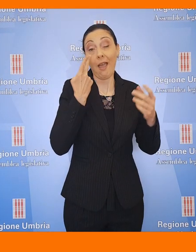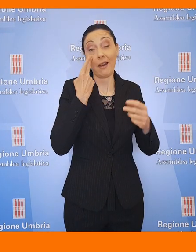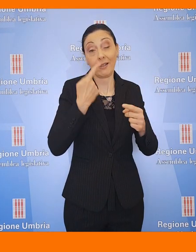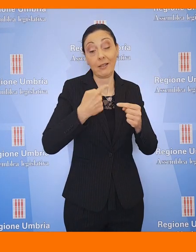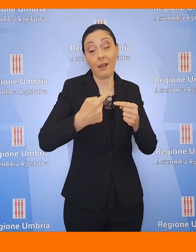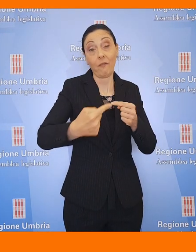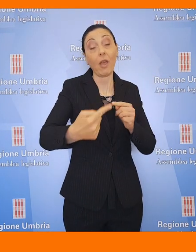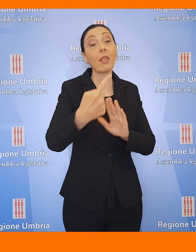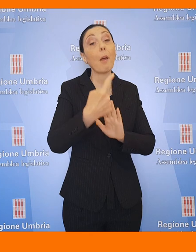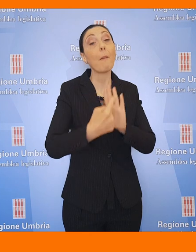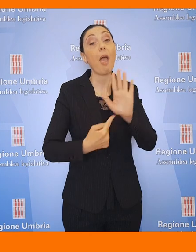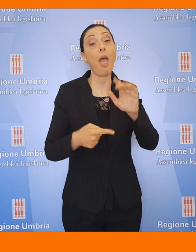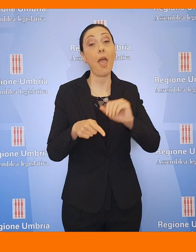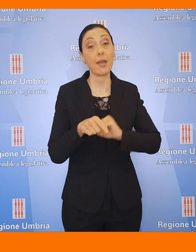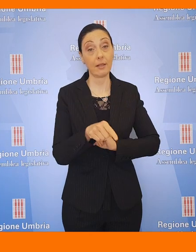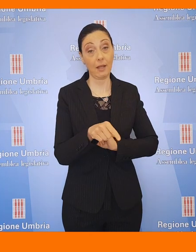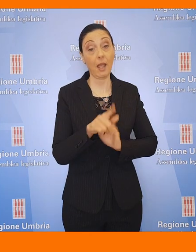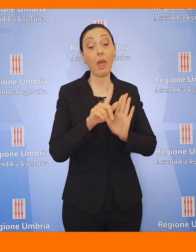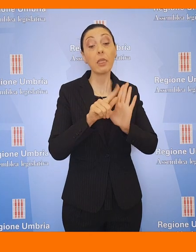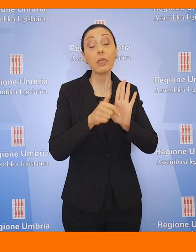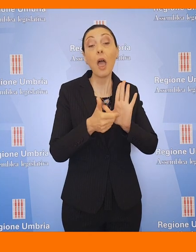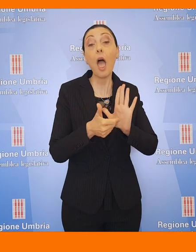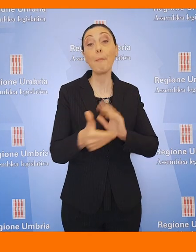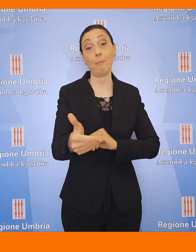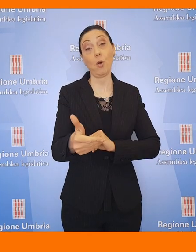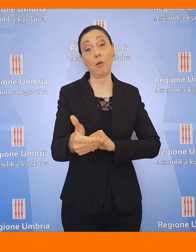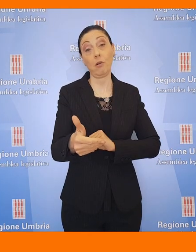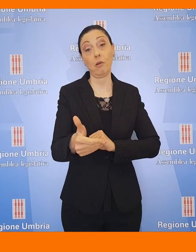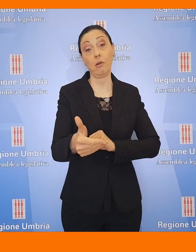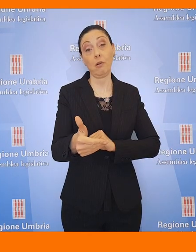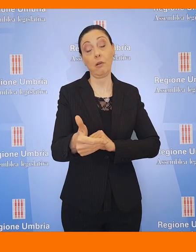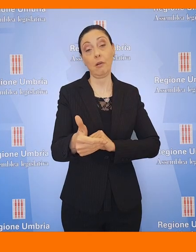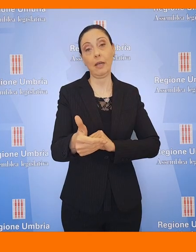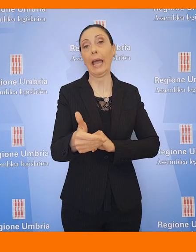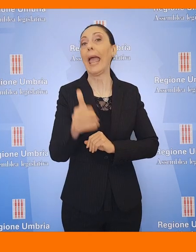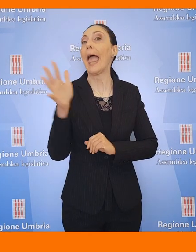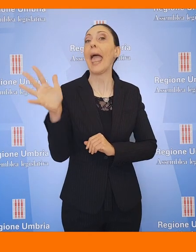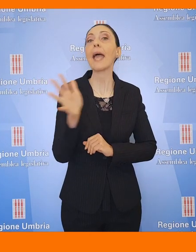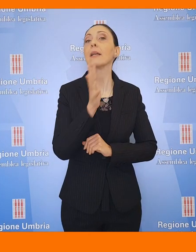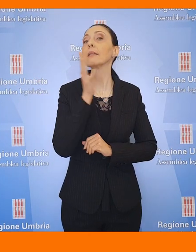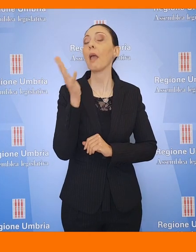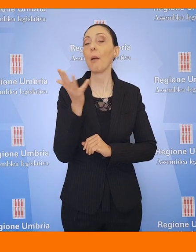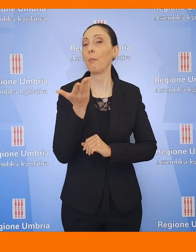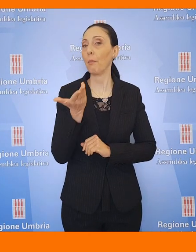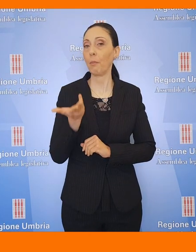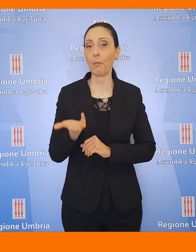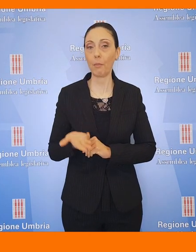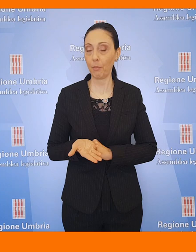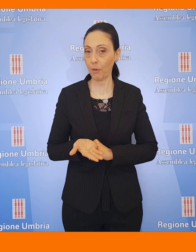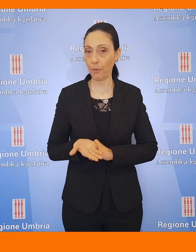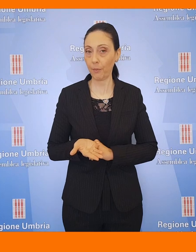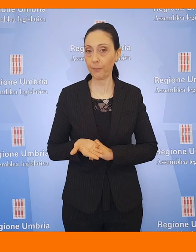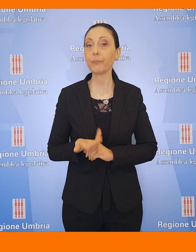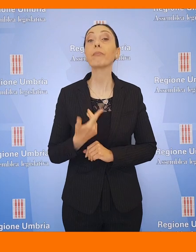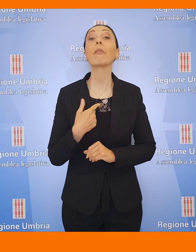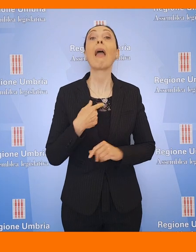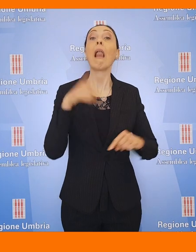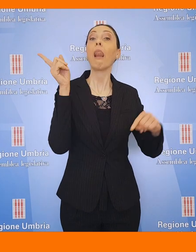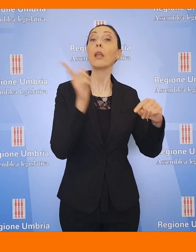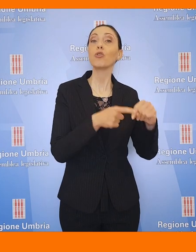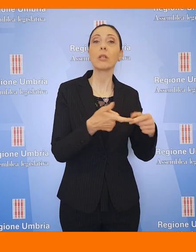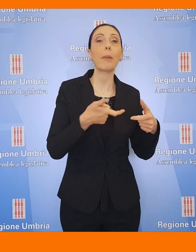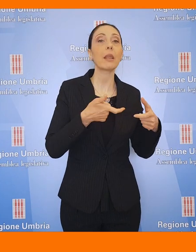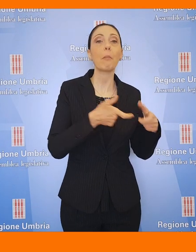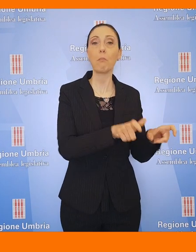tra qualche mese, tra qualche tempo, quando per esempio inevitabilmente va da meno il blocco dei